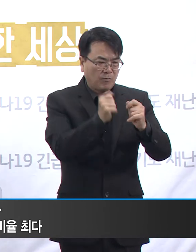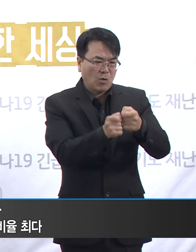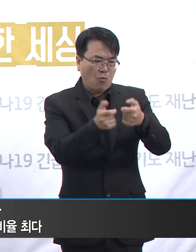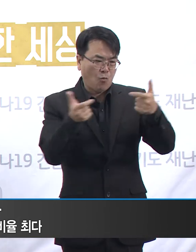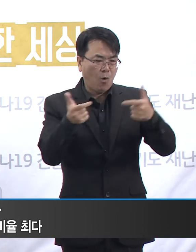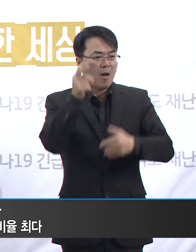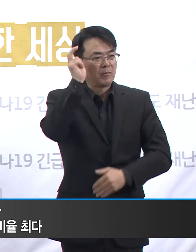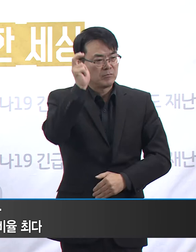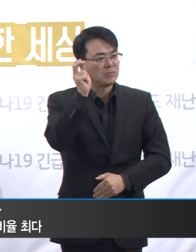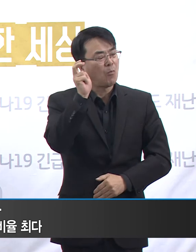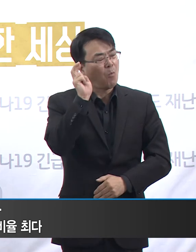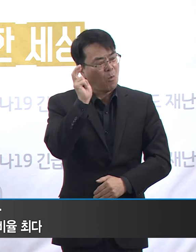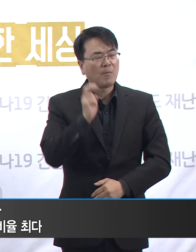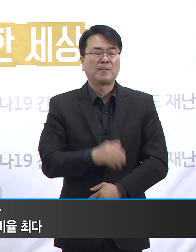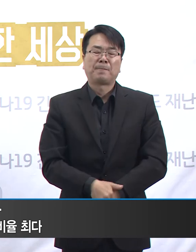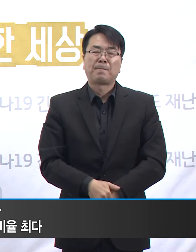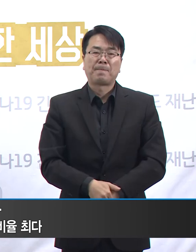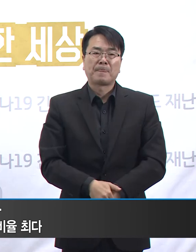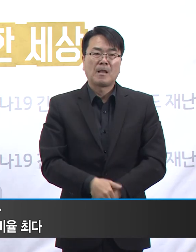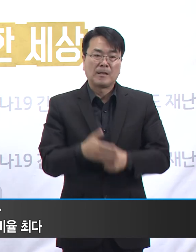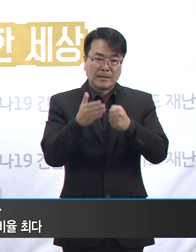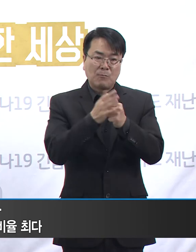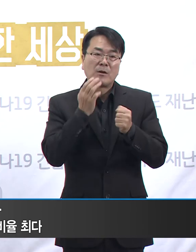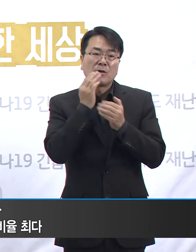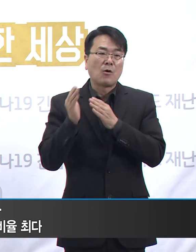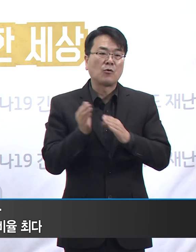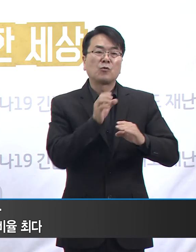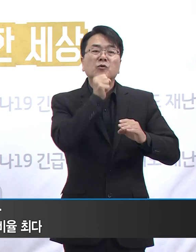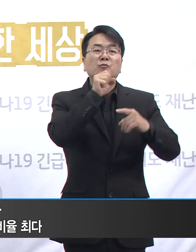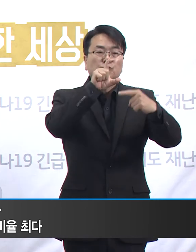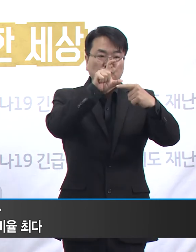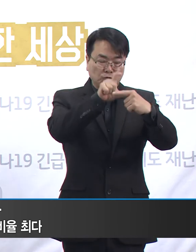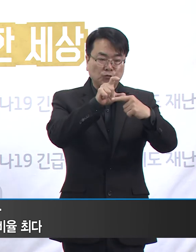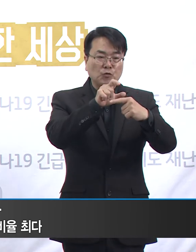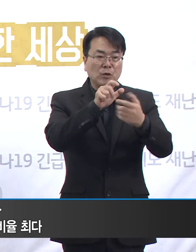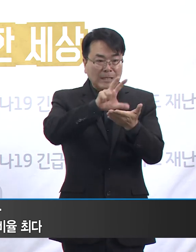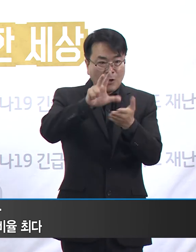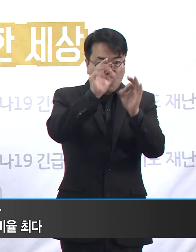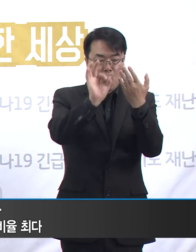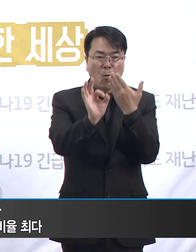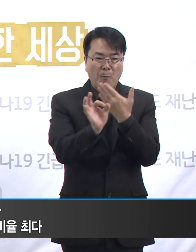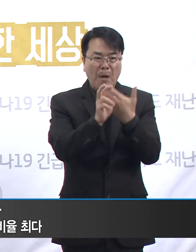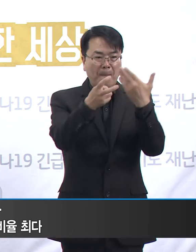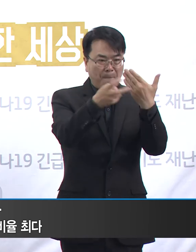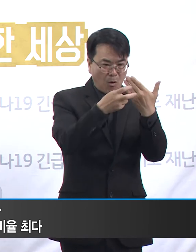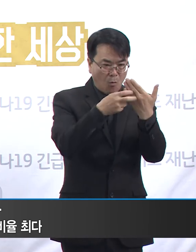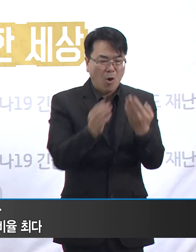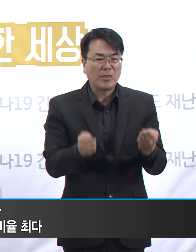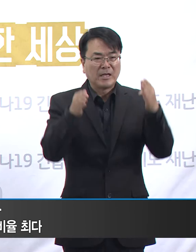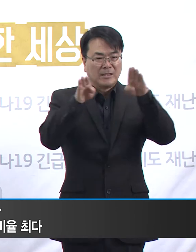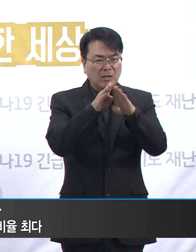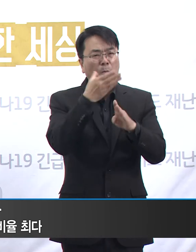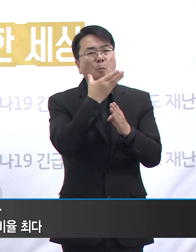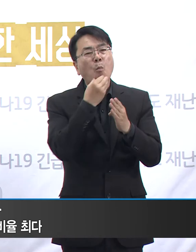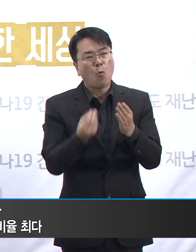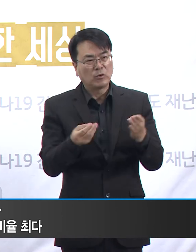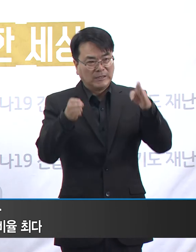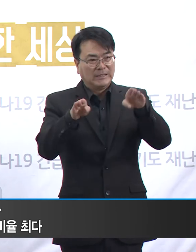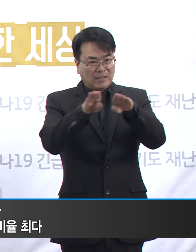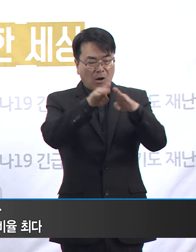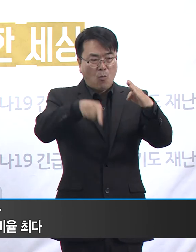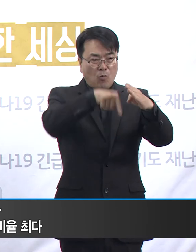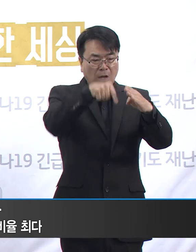경기도 통계 자료를 통해 알 수 있듯 의료기관, 요양시설, 복지시설 등은